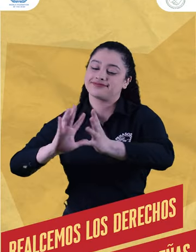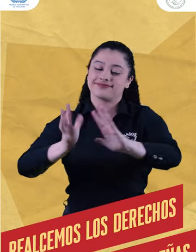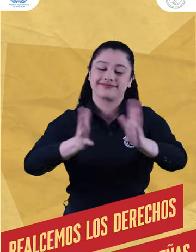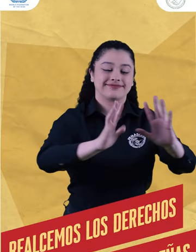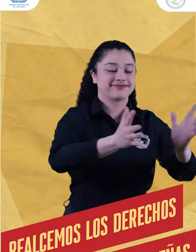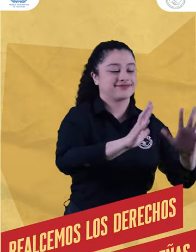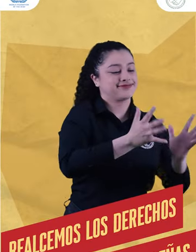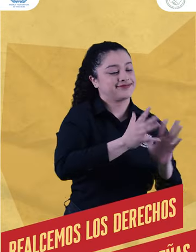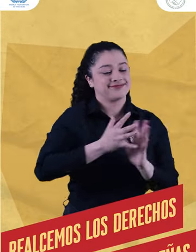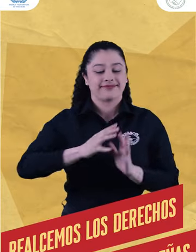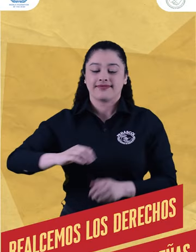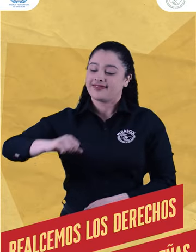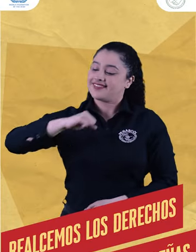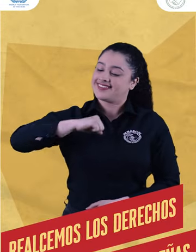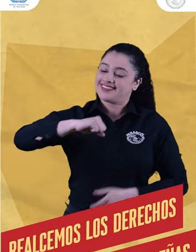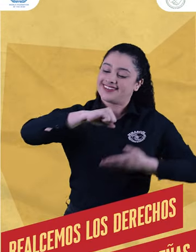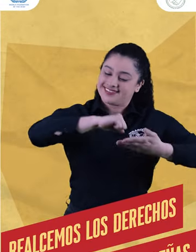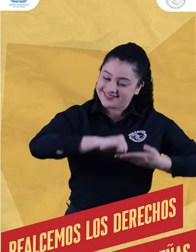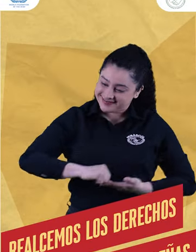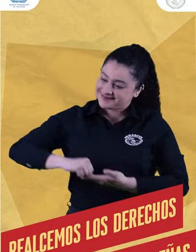Realcemos los derechos de las lenguas de señas